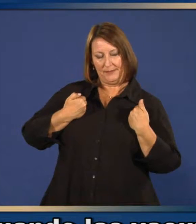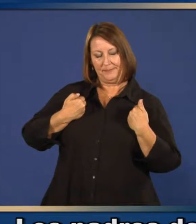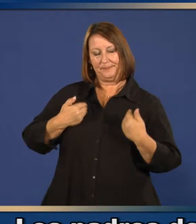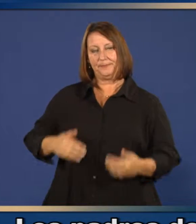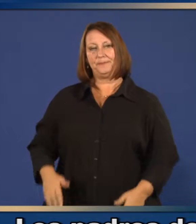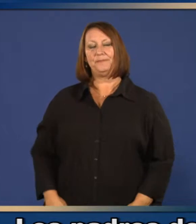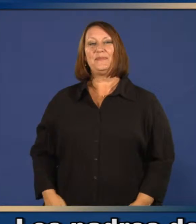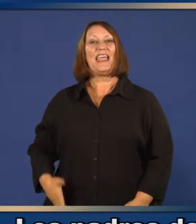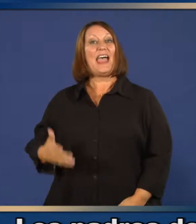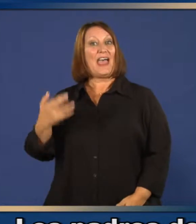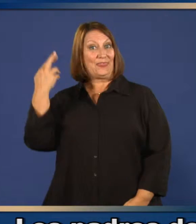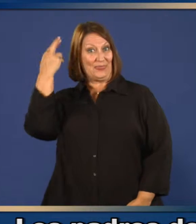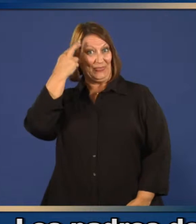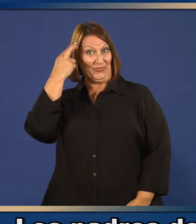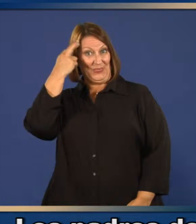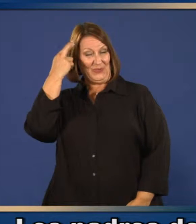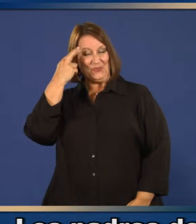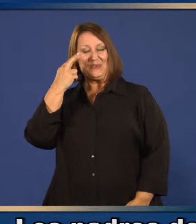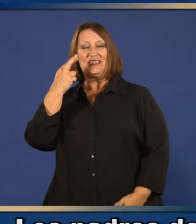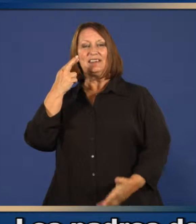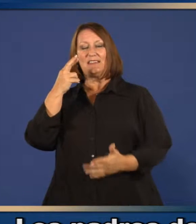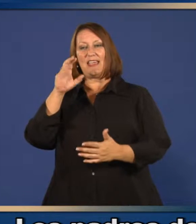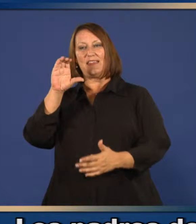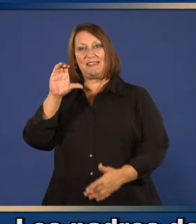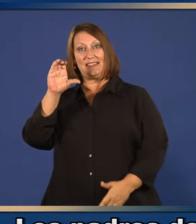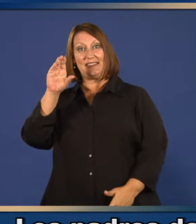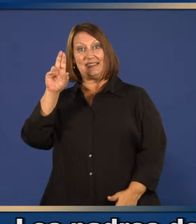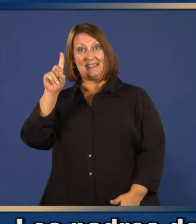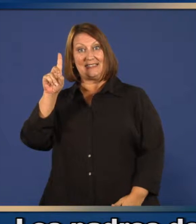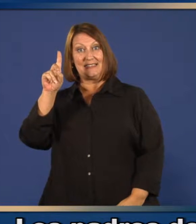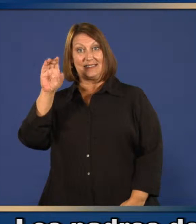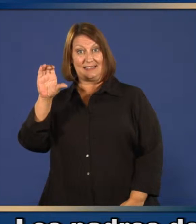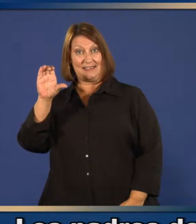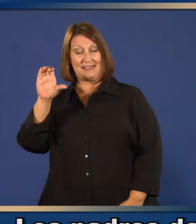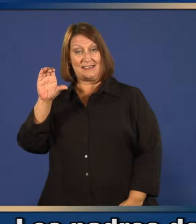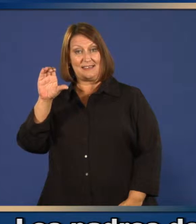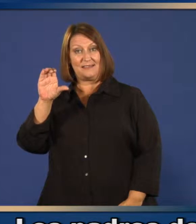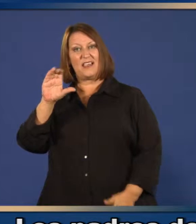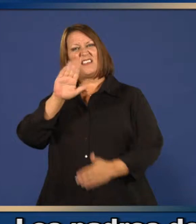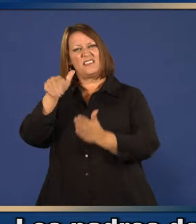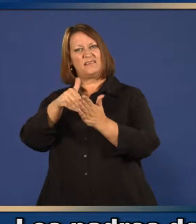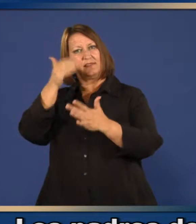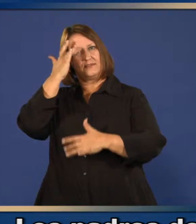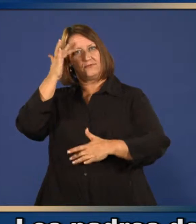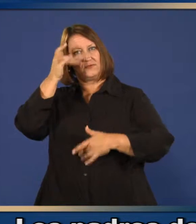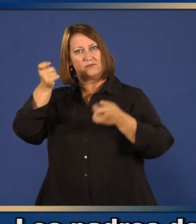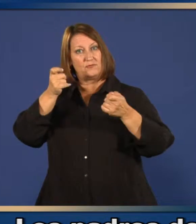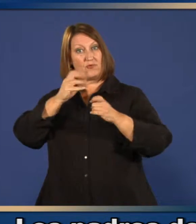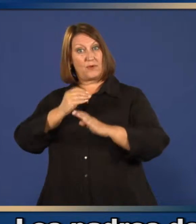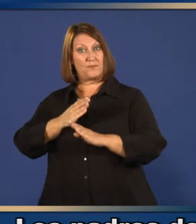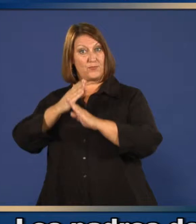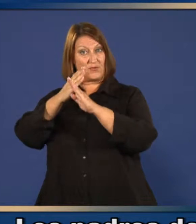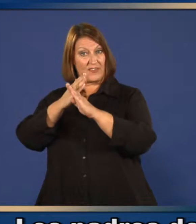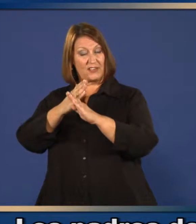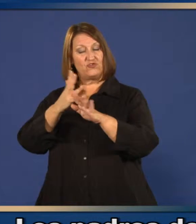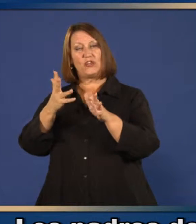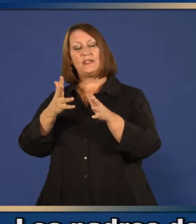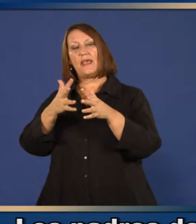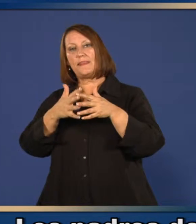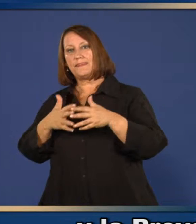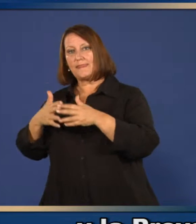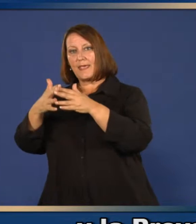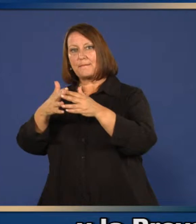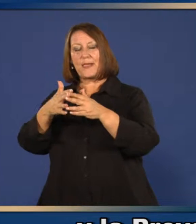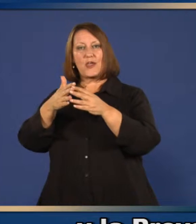Los padres deben apegarse al programa proporcionado por los centros estadounidenses para el